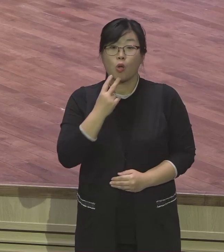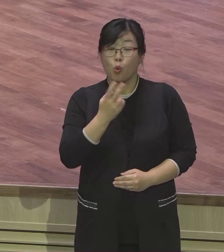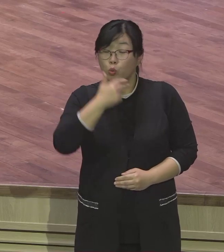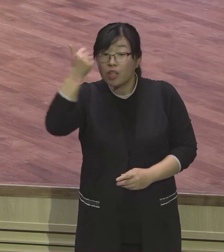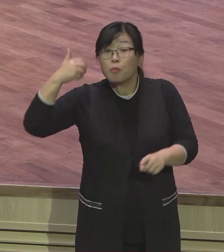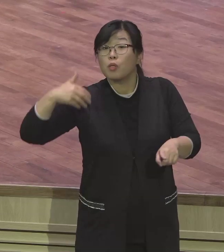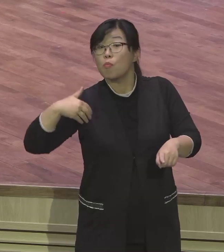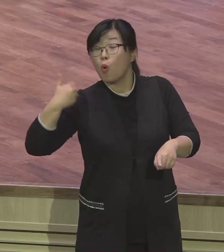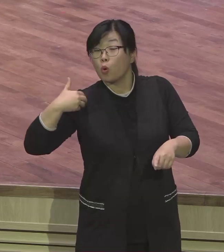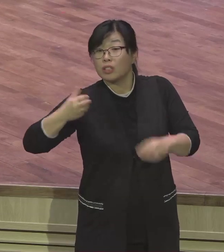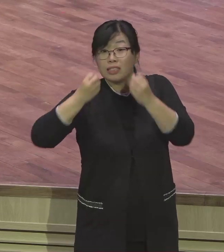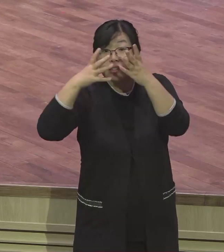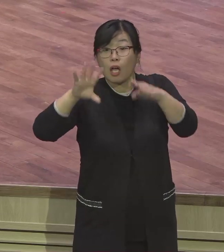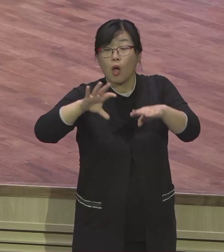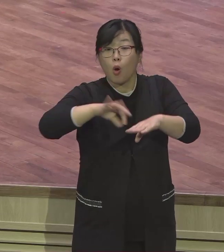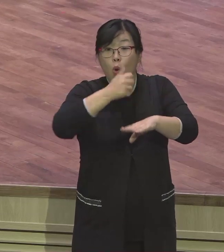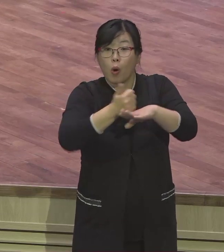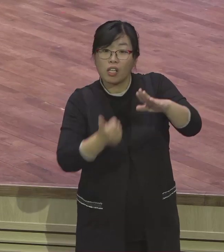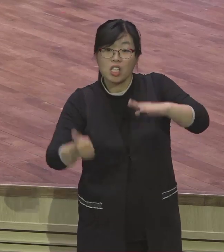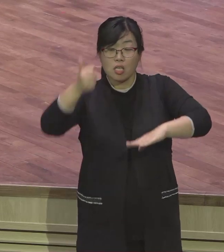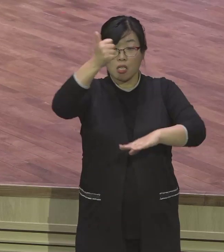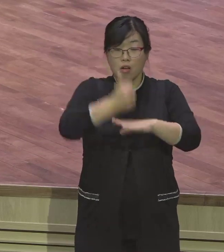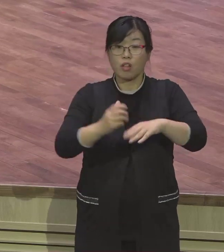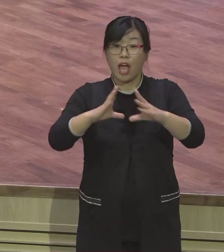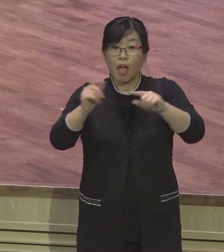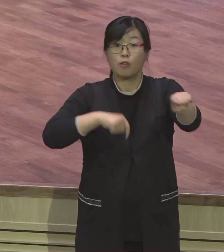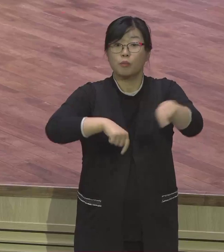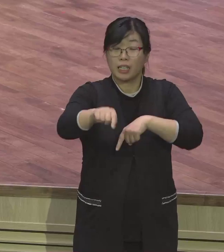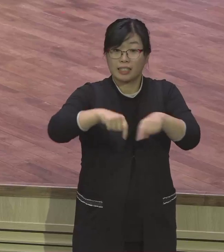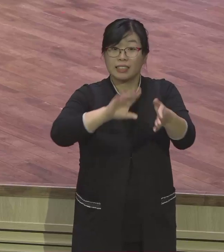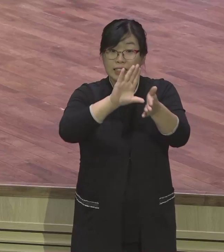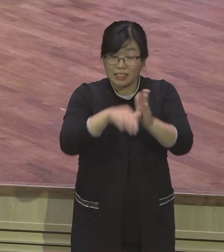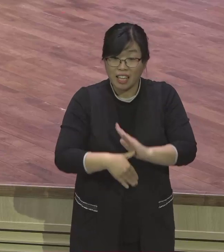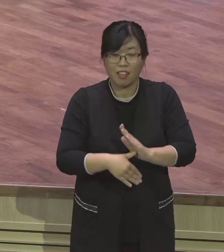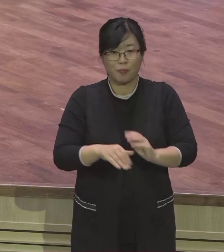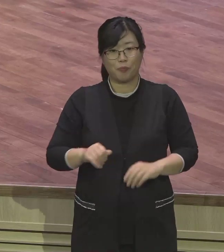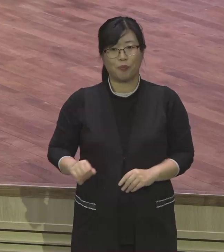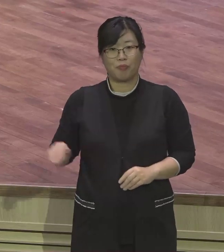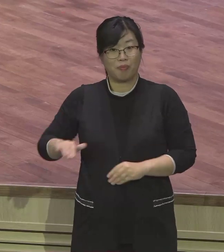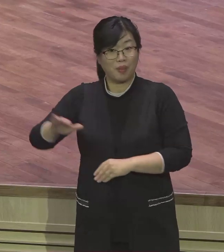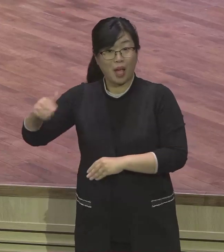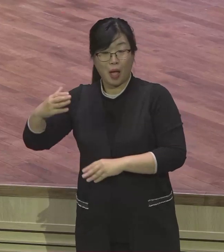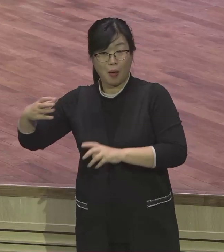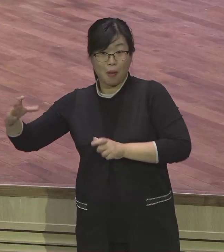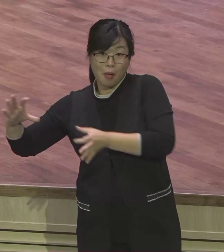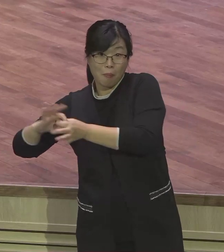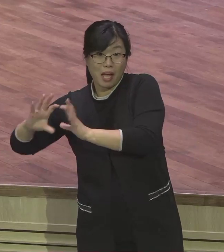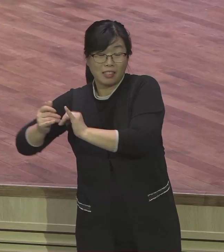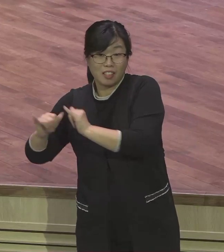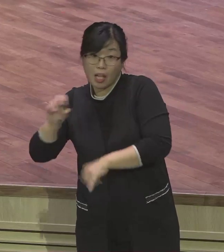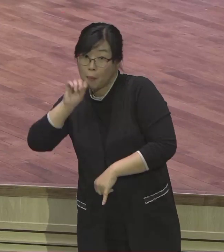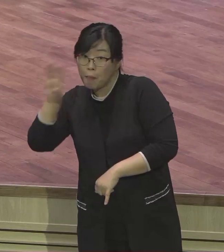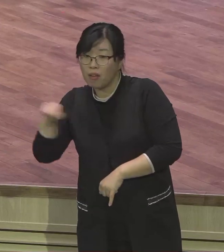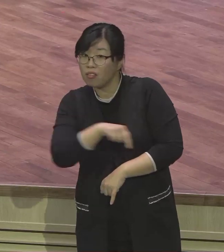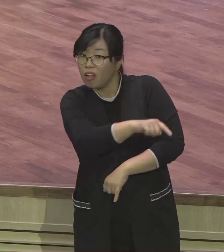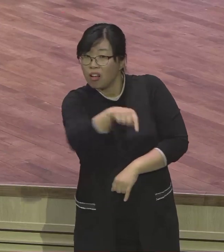알지 못하는 세왕이 일어나 애급을 다스리더니 그가 그 백성에게 이르되 이 백성이 이스라엘 자순이 우리보다